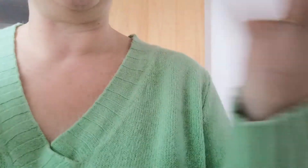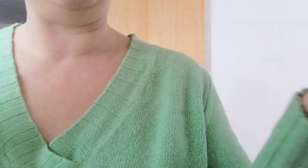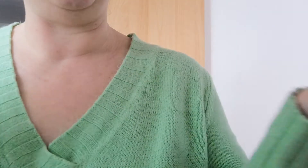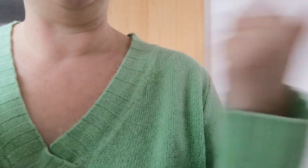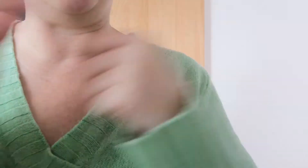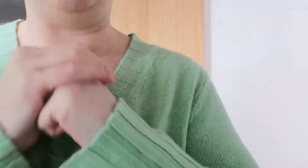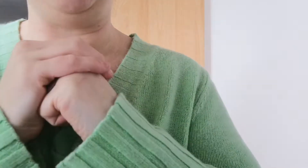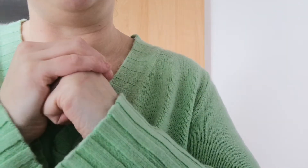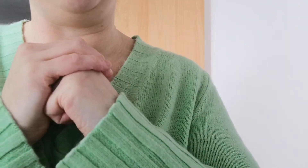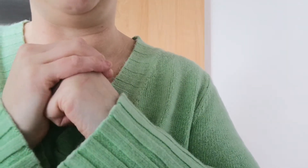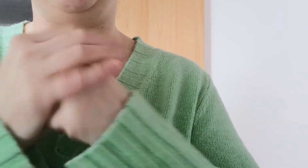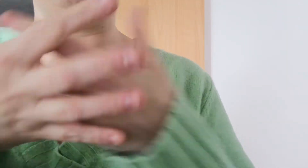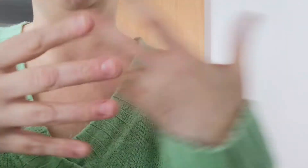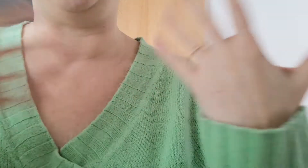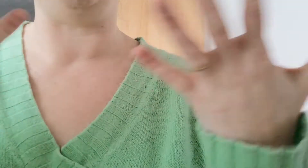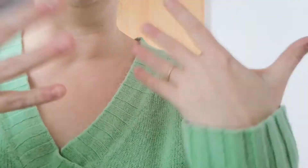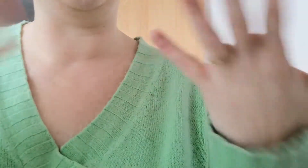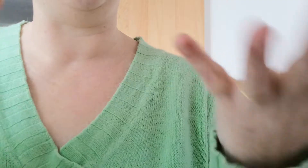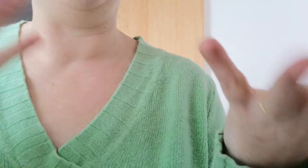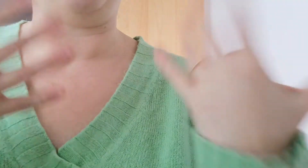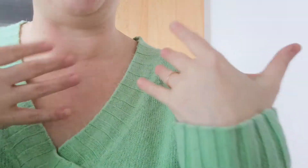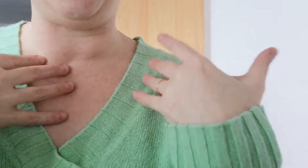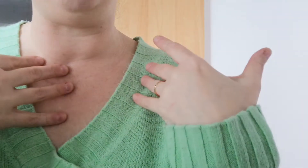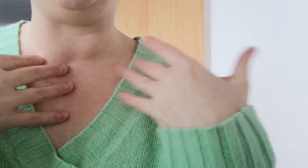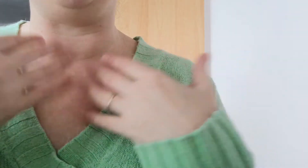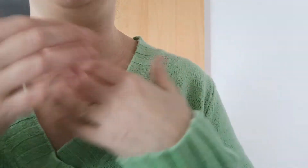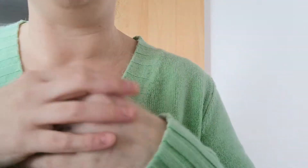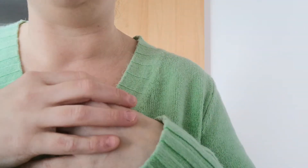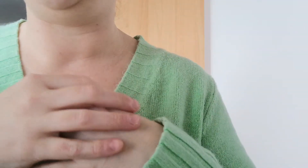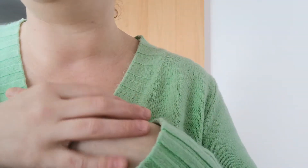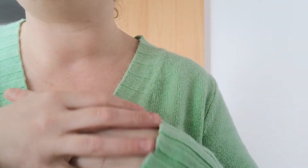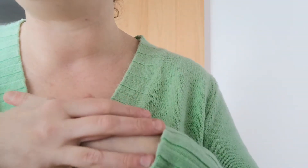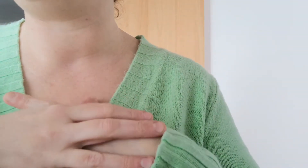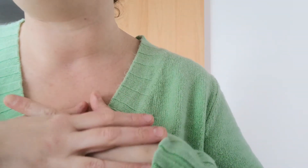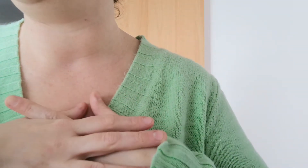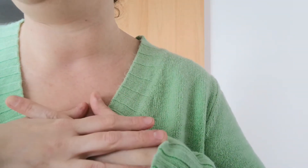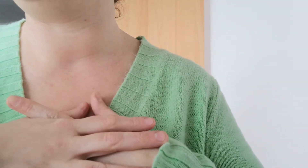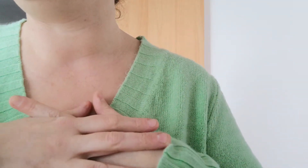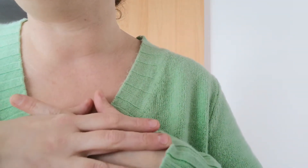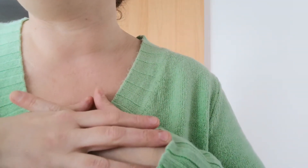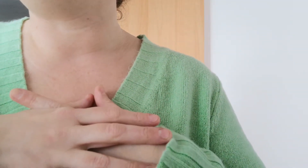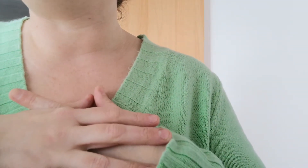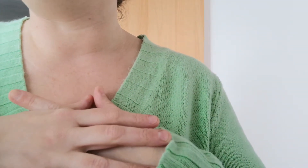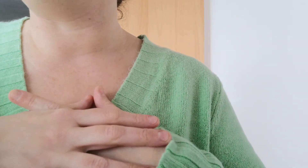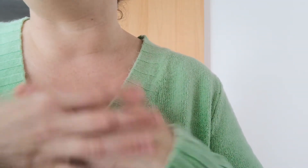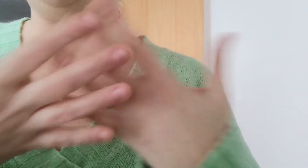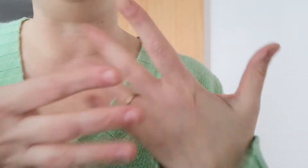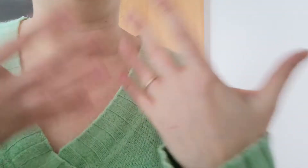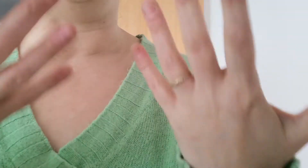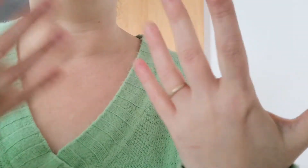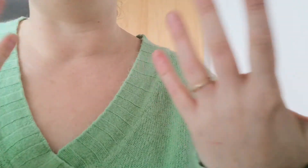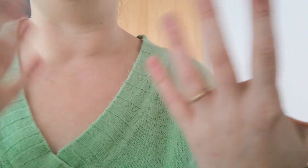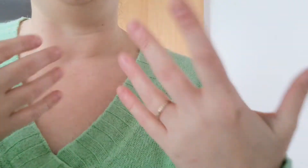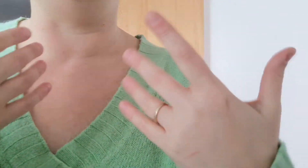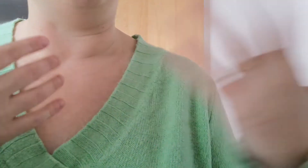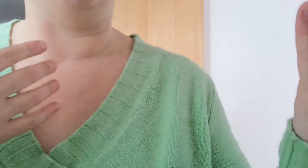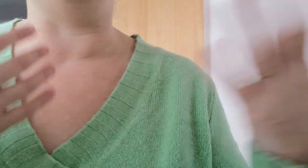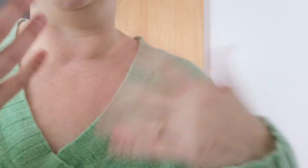chapitre de ma vie ça va être une aventure familiale parce que nous allons faire un élevage familial mon mari va participer moi mes